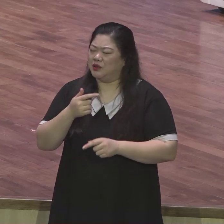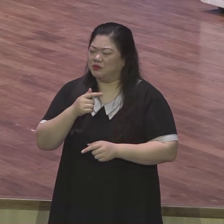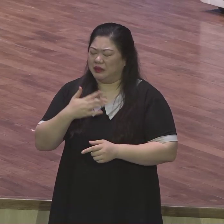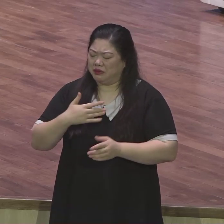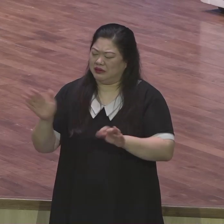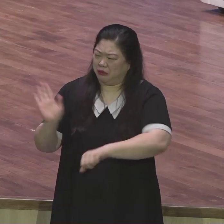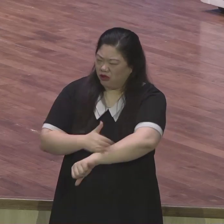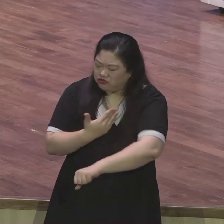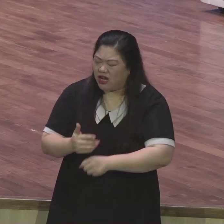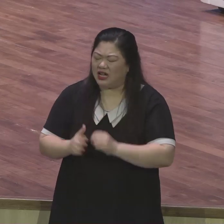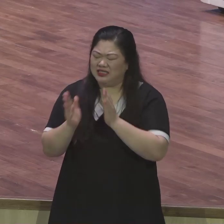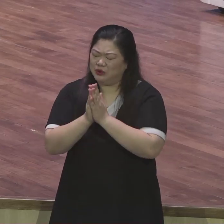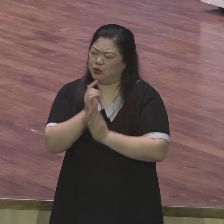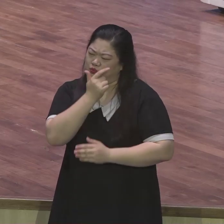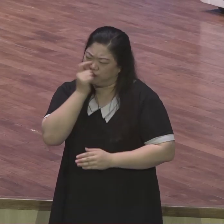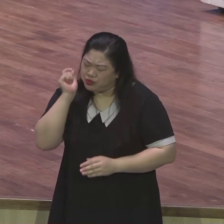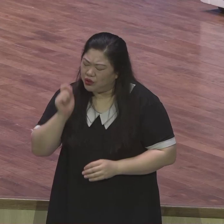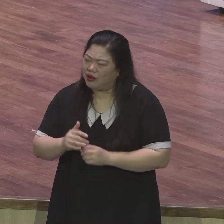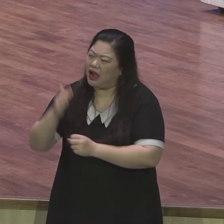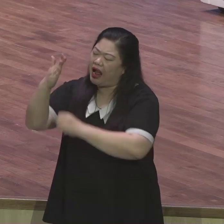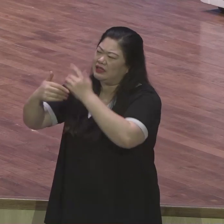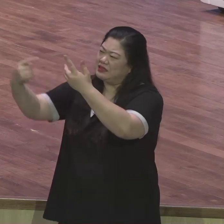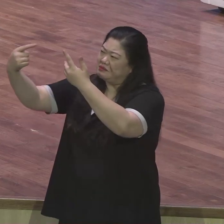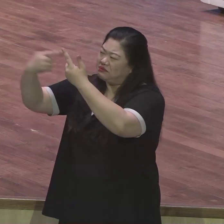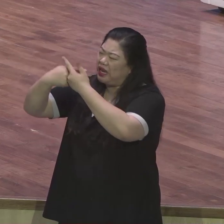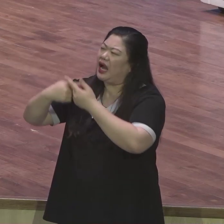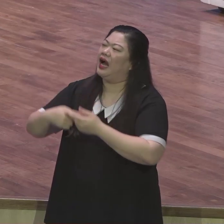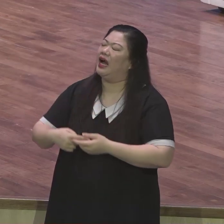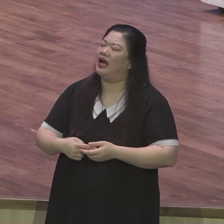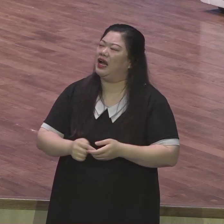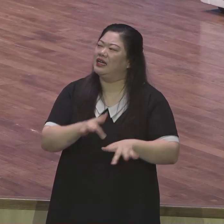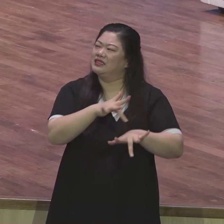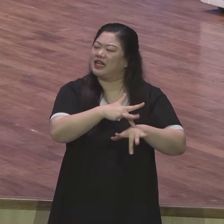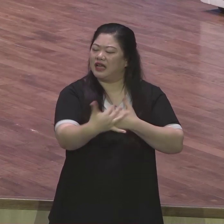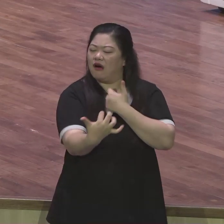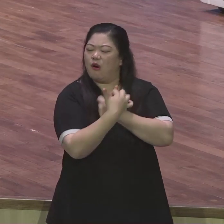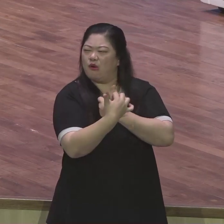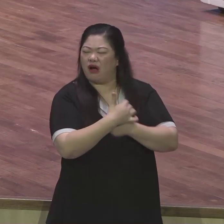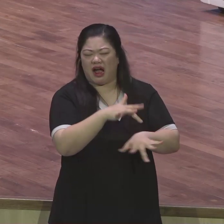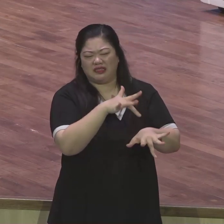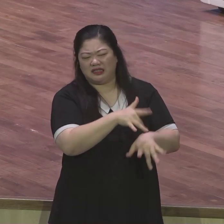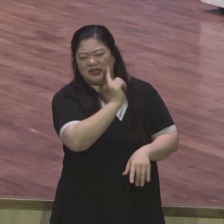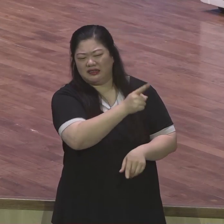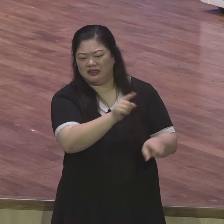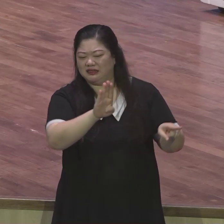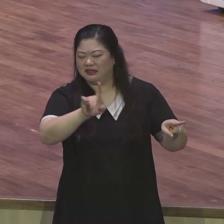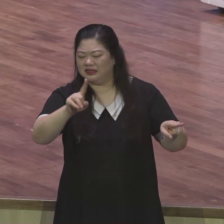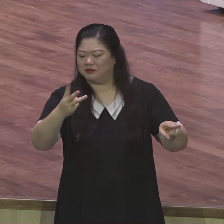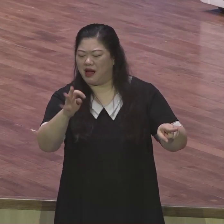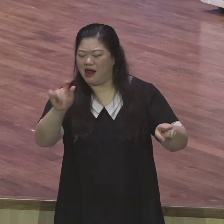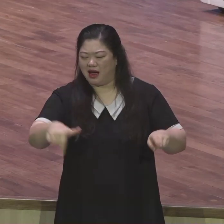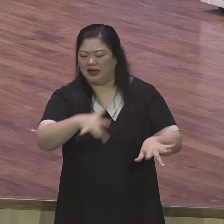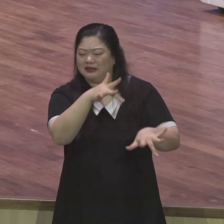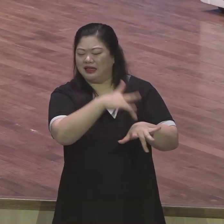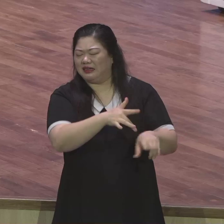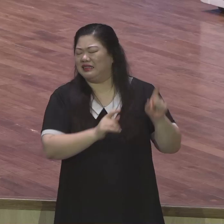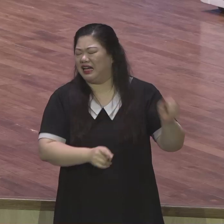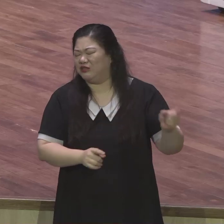어떻게 아시고 아니면 사단이 나를 공격하는구나 사단이 역시 바라가는구나 이렇게 해석하는 것이 종교적, 체질적